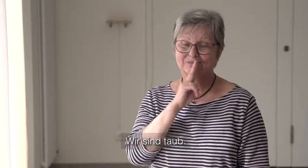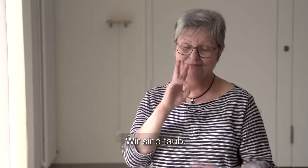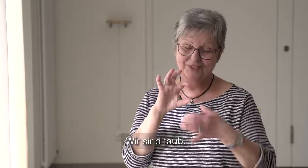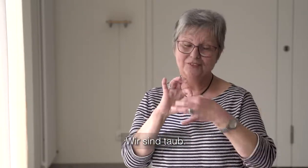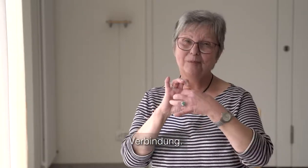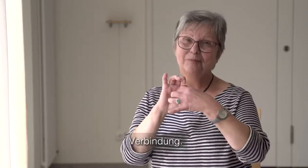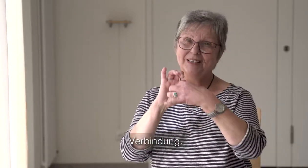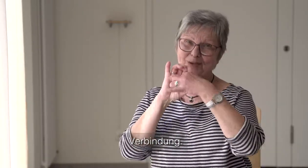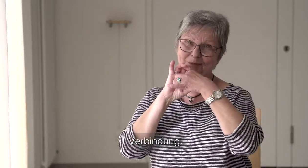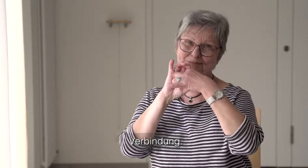Verbindung.